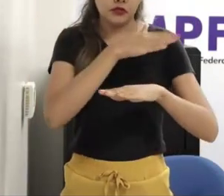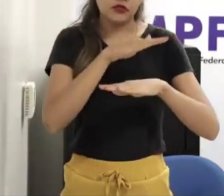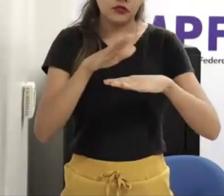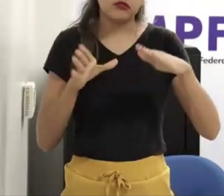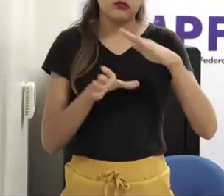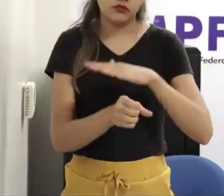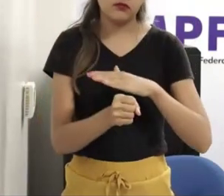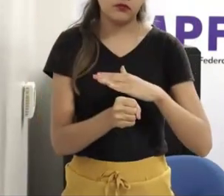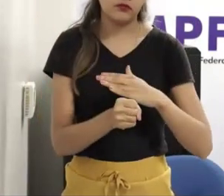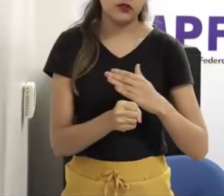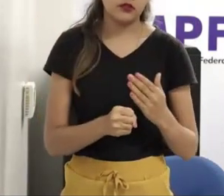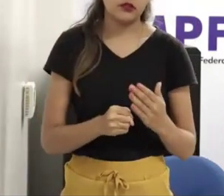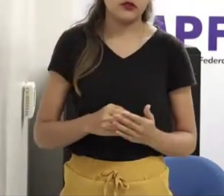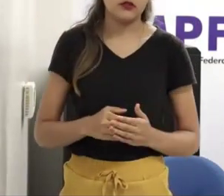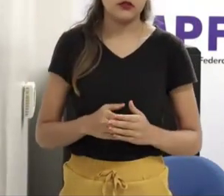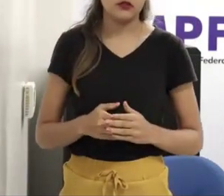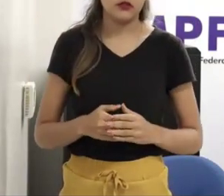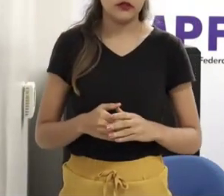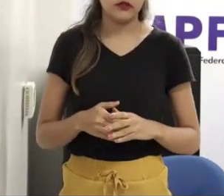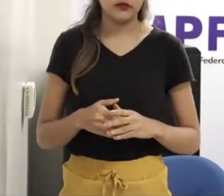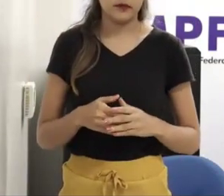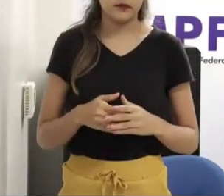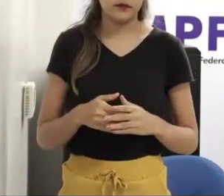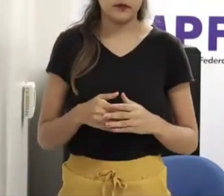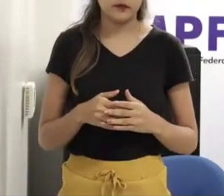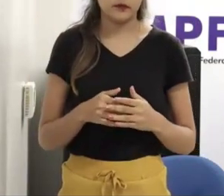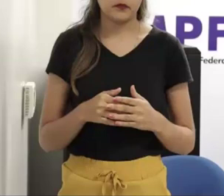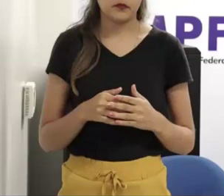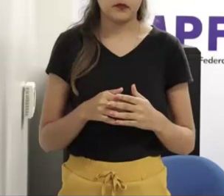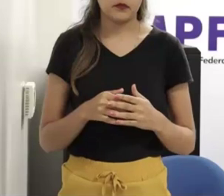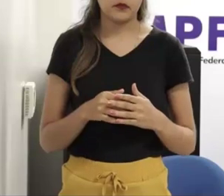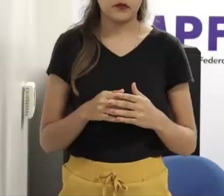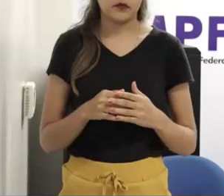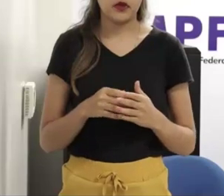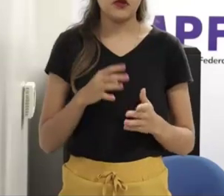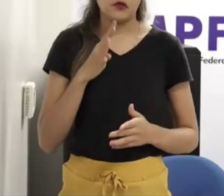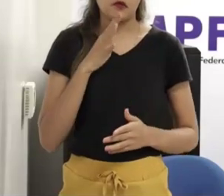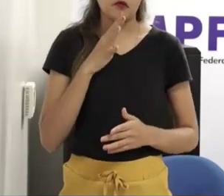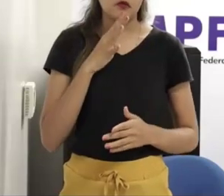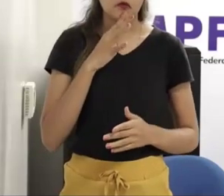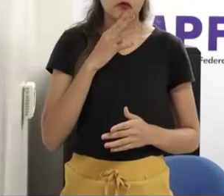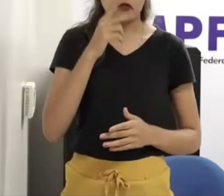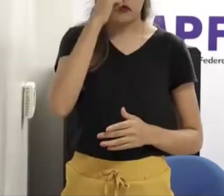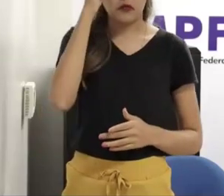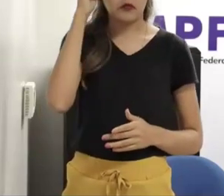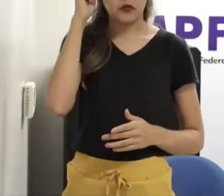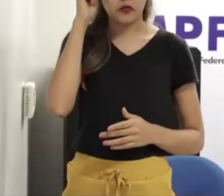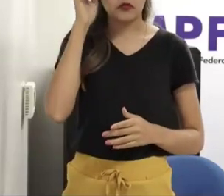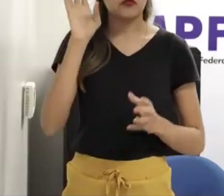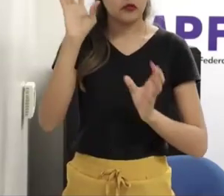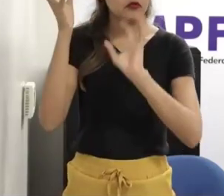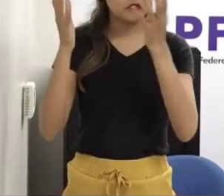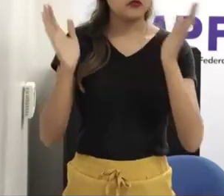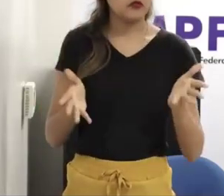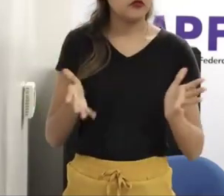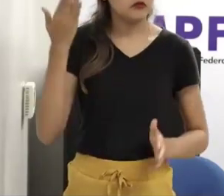que já viveram isso no passado, atendi uma que foi fazer a denúncia, a família inteira, da parte do, que seria o